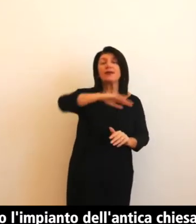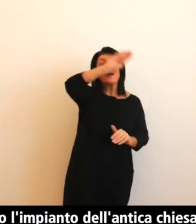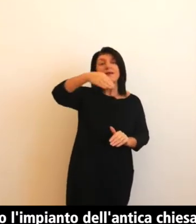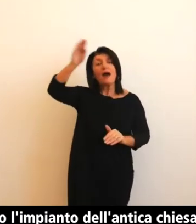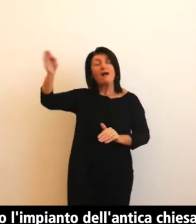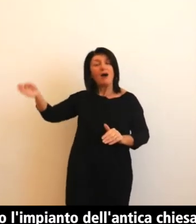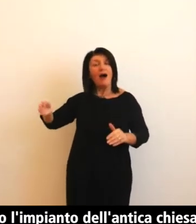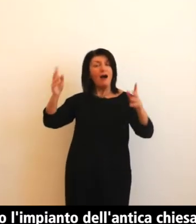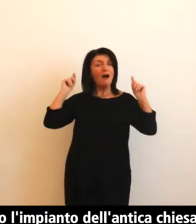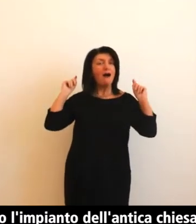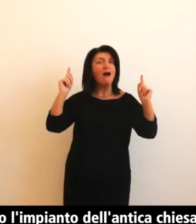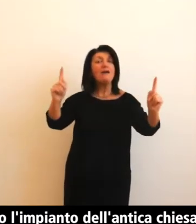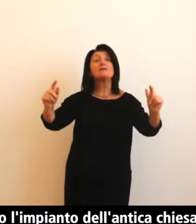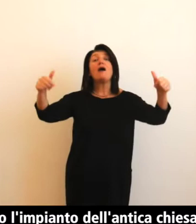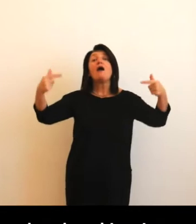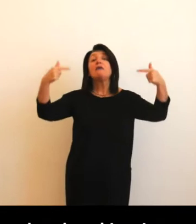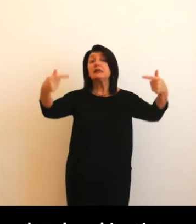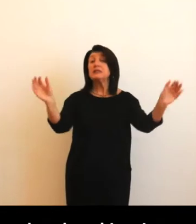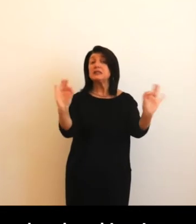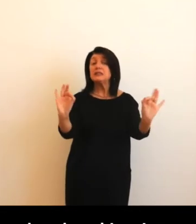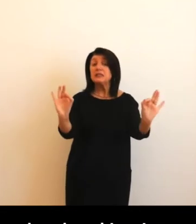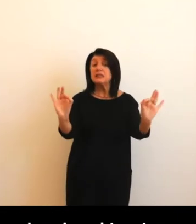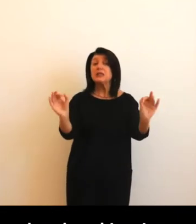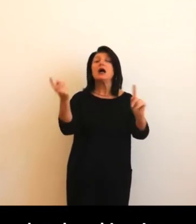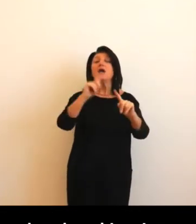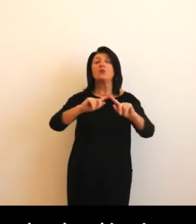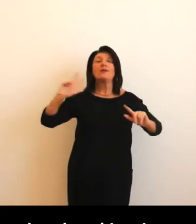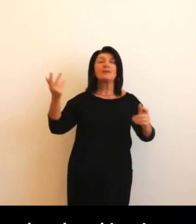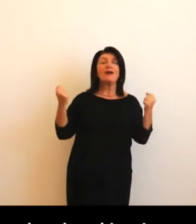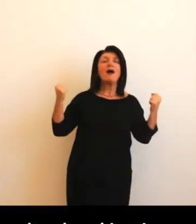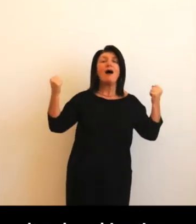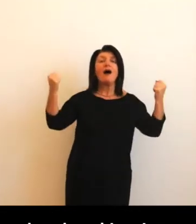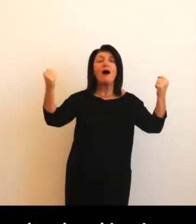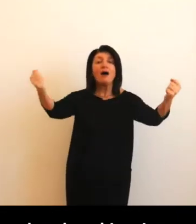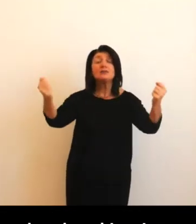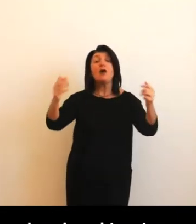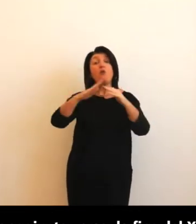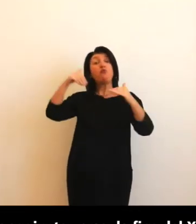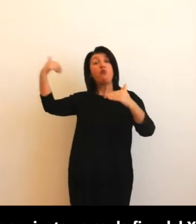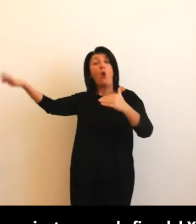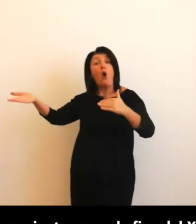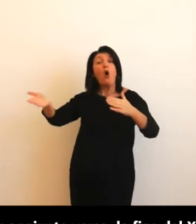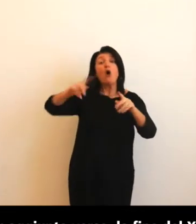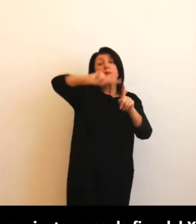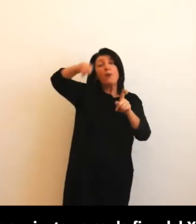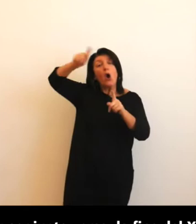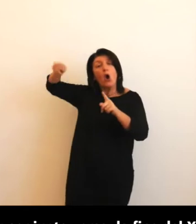corrispondenti oltre al quadriportico. Il Tiburio fu aggiunto verso la fine del XII